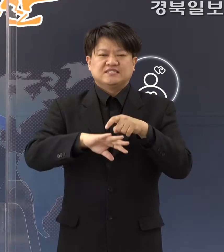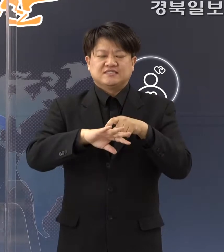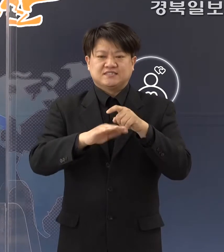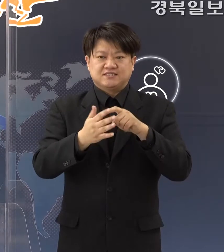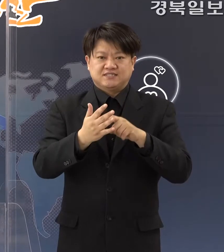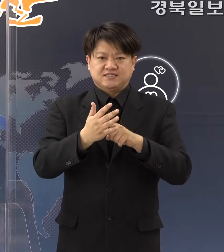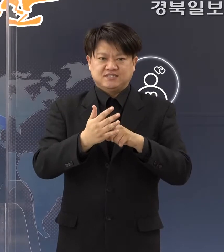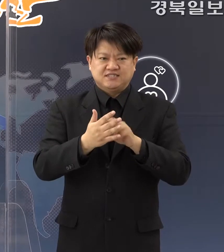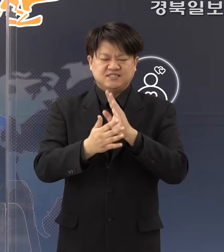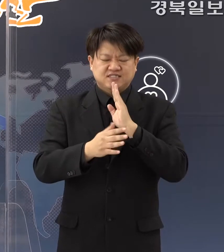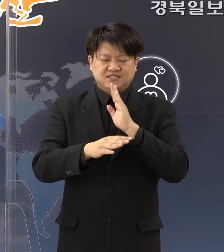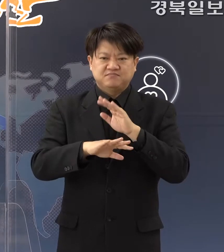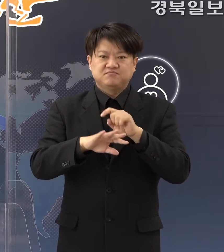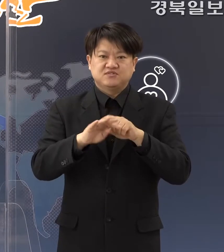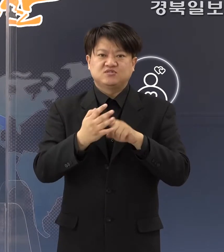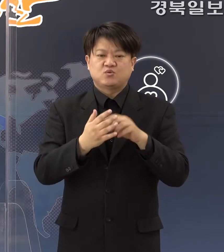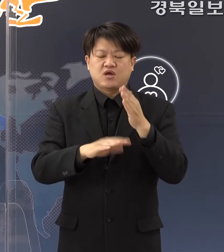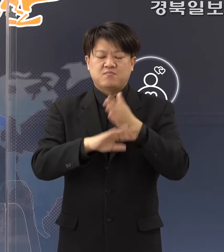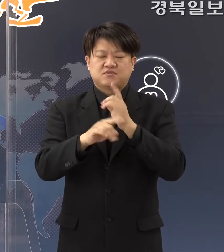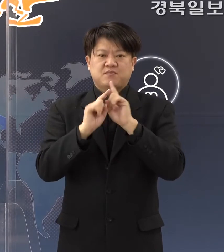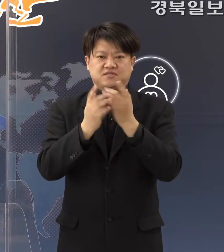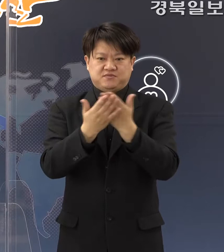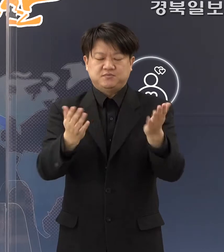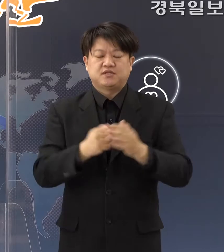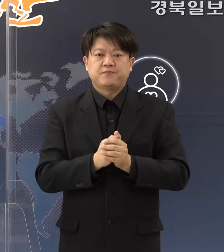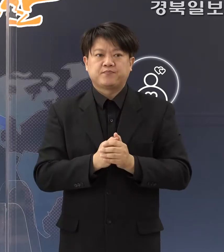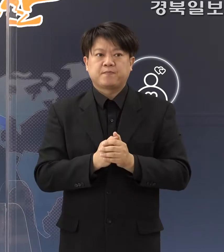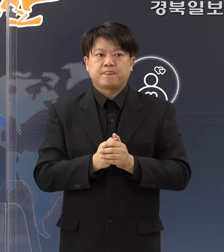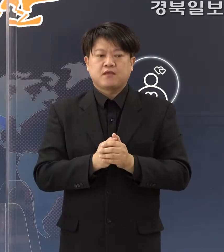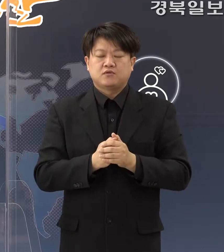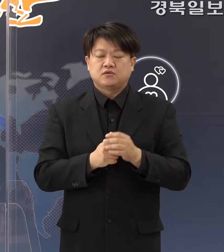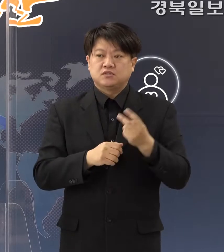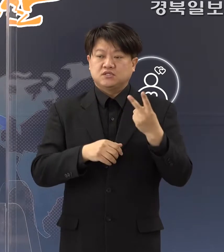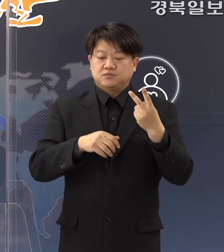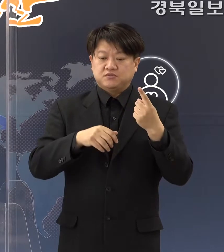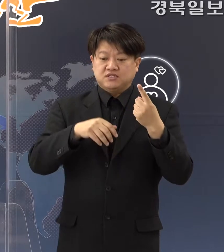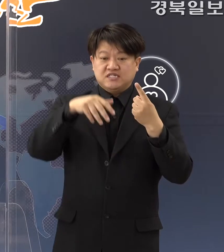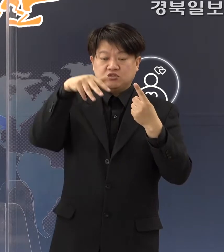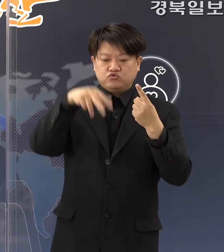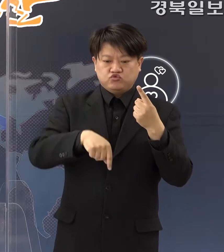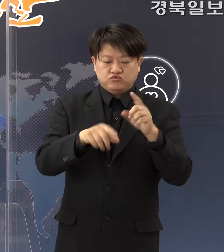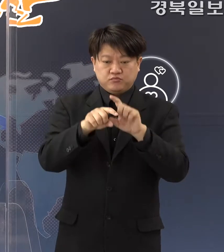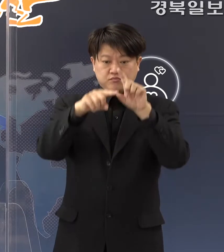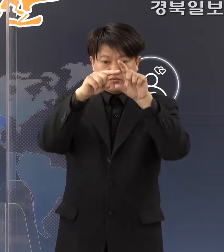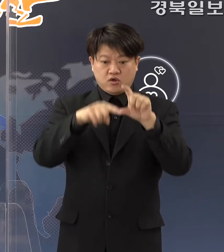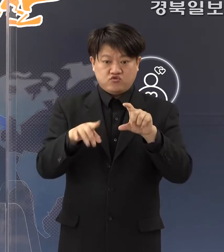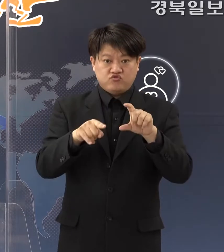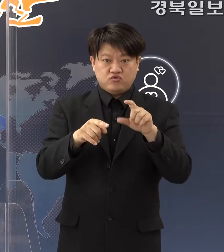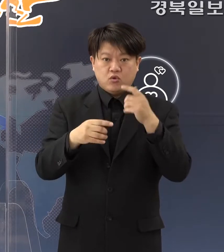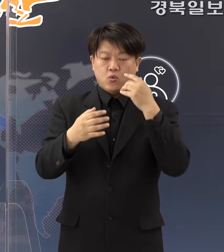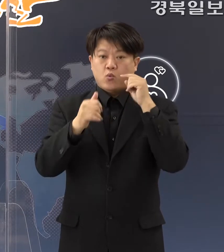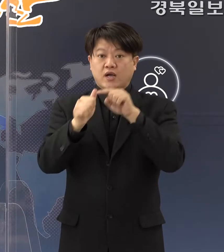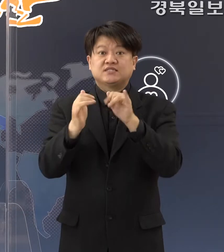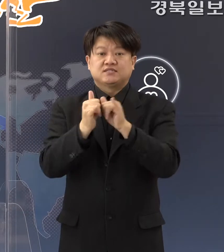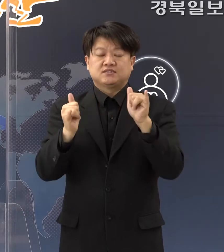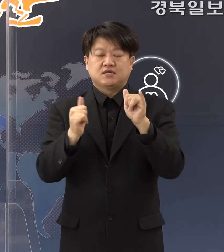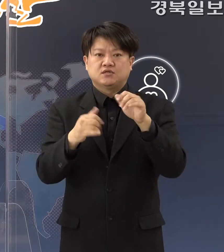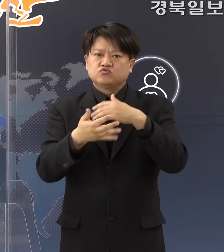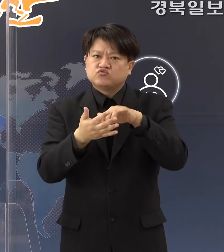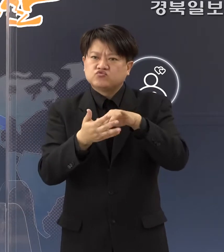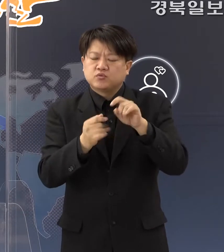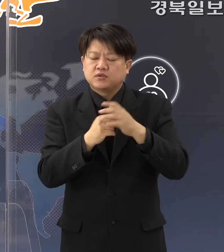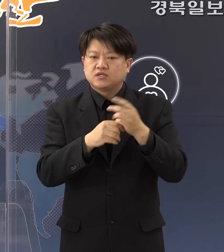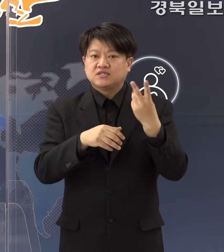감사를 드립니다. 그래서 저희들 주 평균 1일 확진자 수를 보면 3주 전에